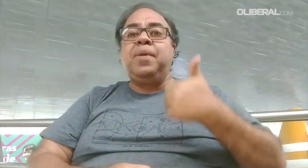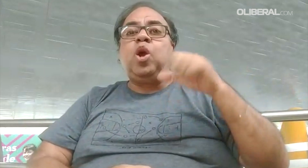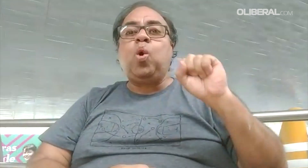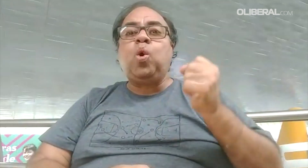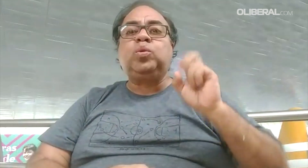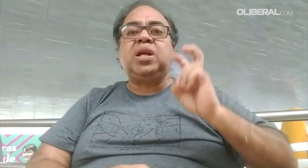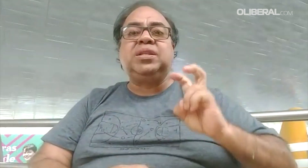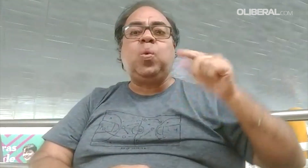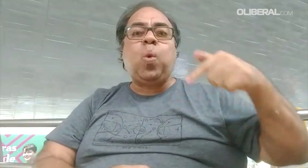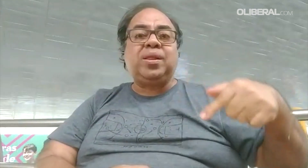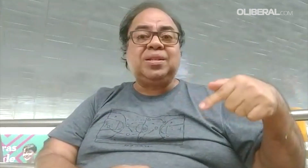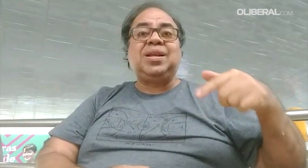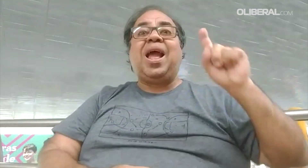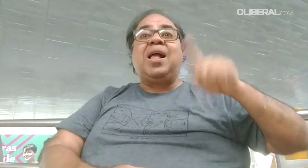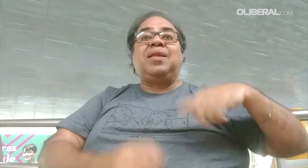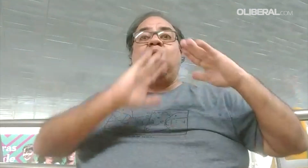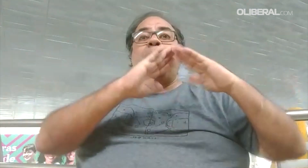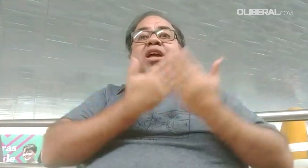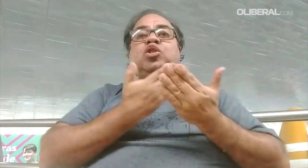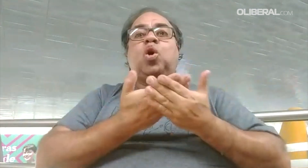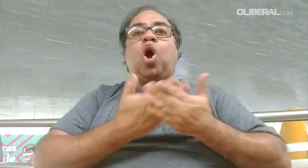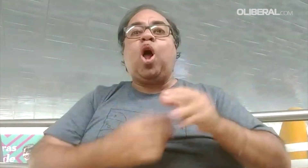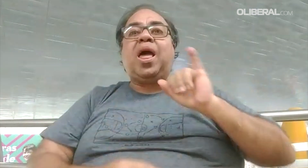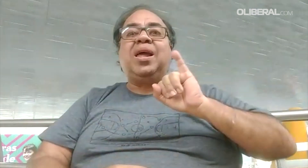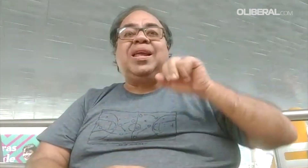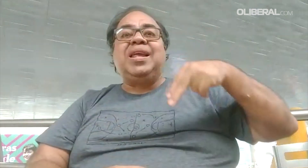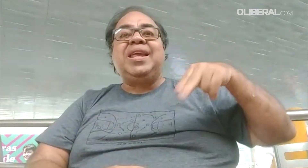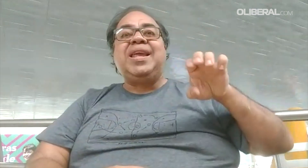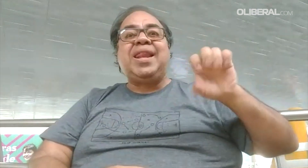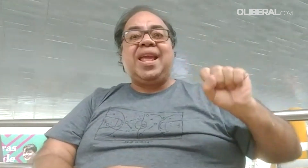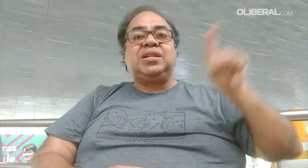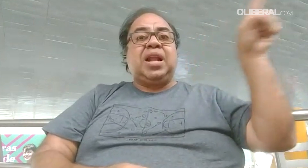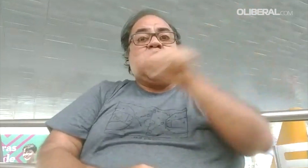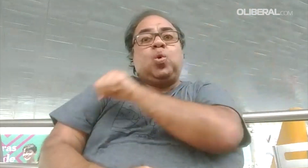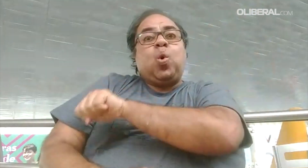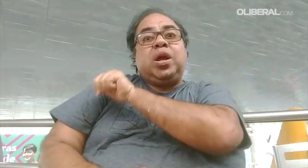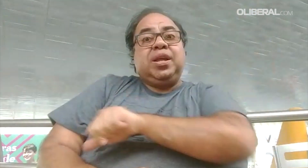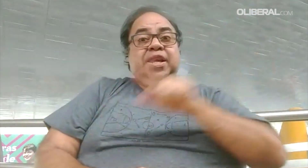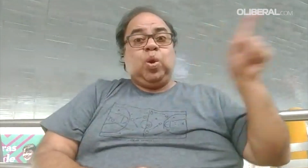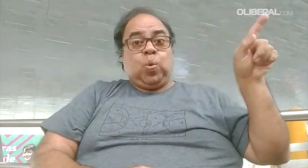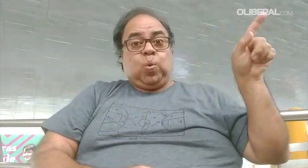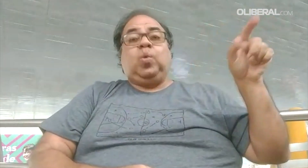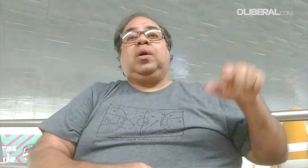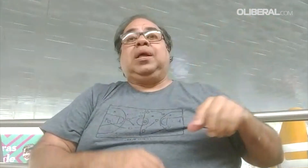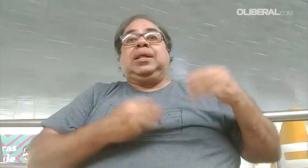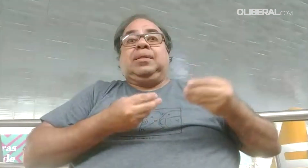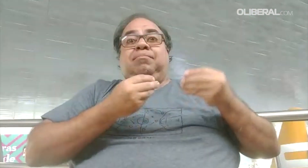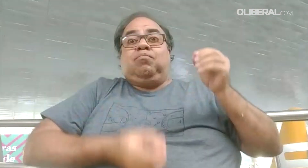de Janeiro, o INES, e foi fundada também e divulgada a questão da utilização das línguas de sinais, e isso foi um